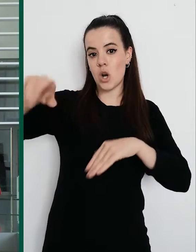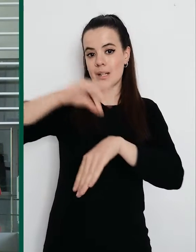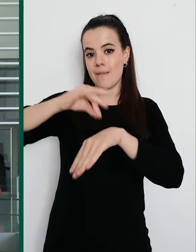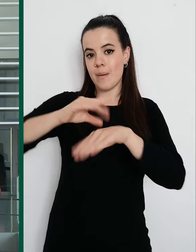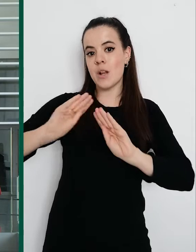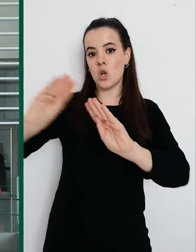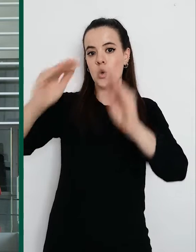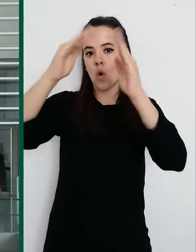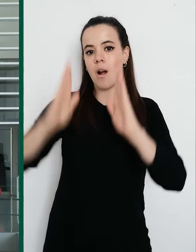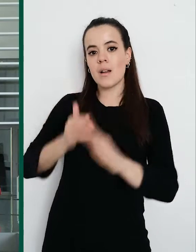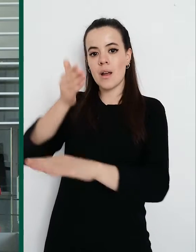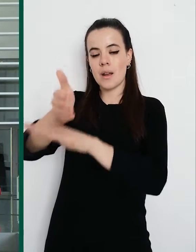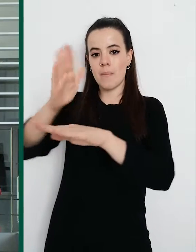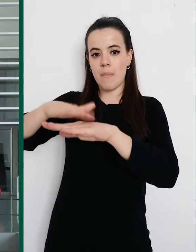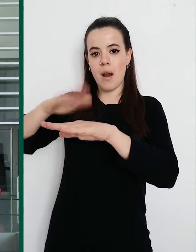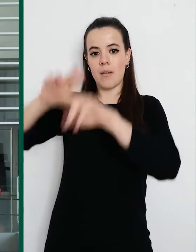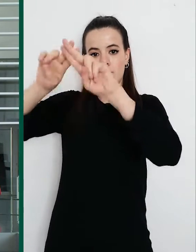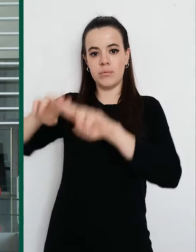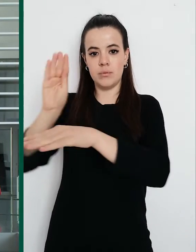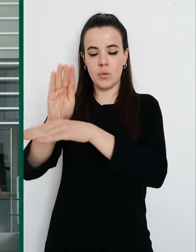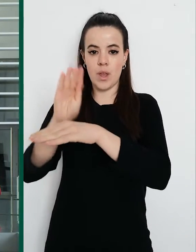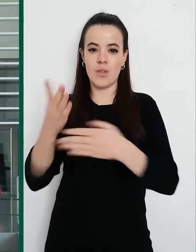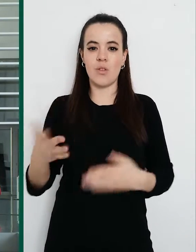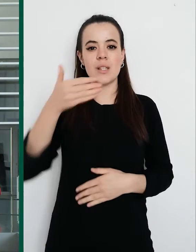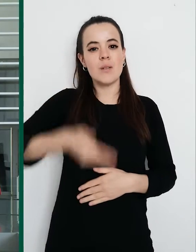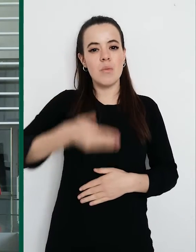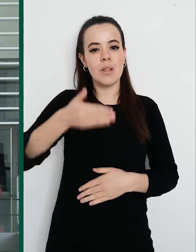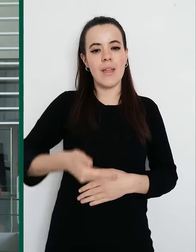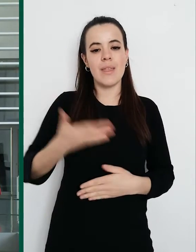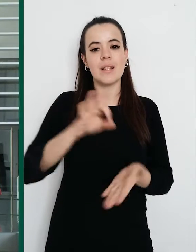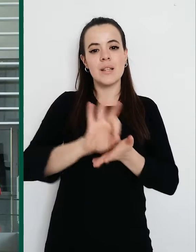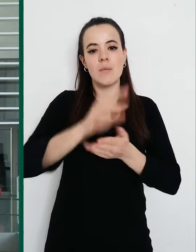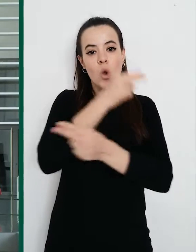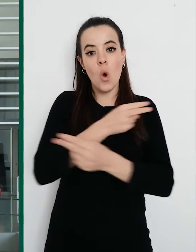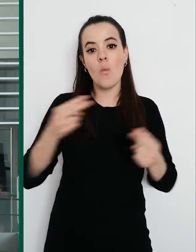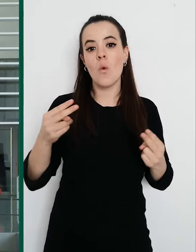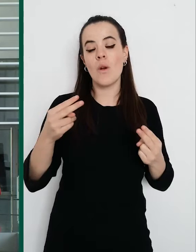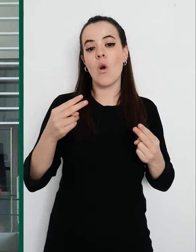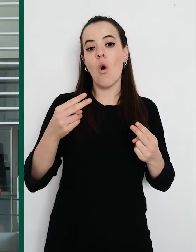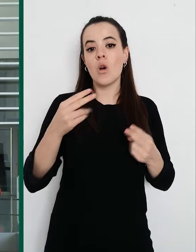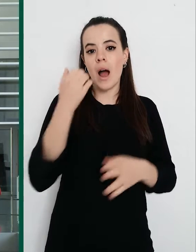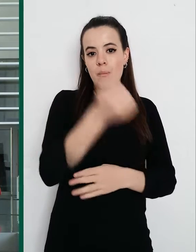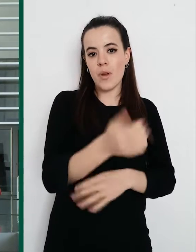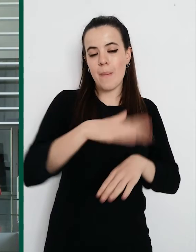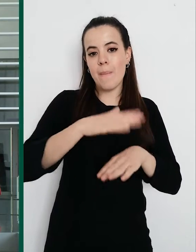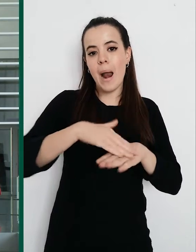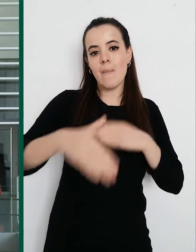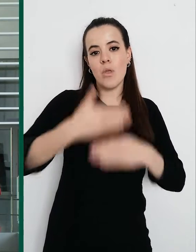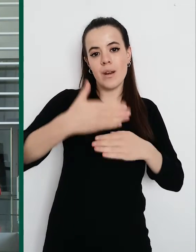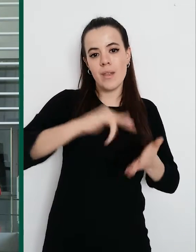reforzar servicios públicos en los que se incluye digitalización y modernización de la administración pública, incluida la que se trabaja dentro de los ayuntamientos.